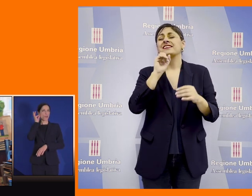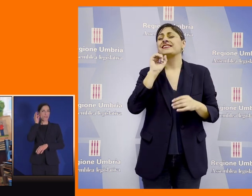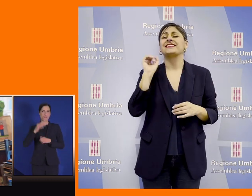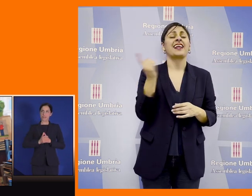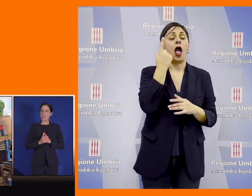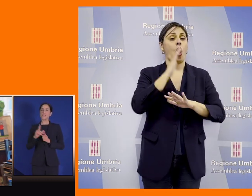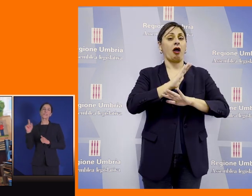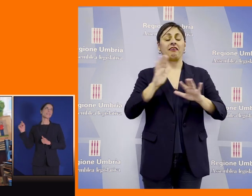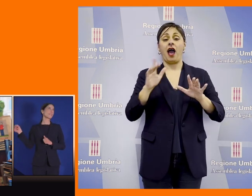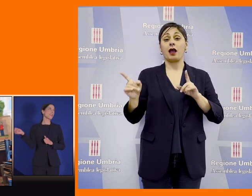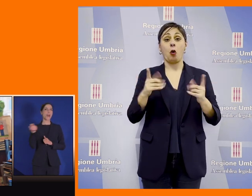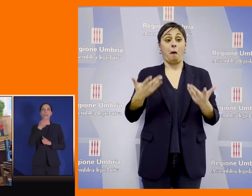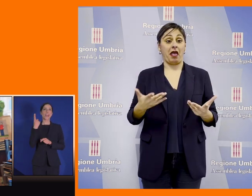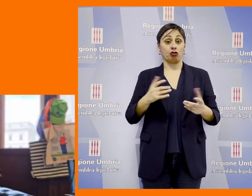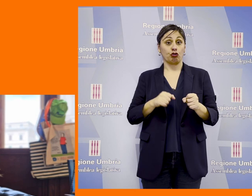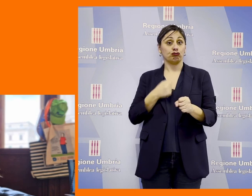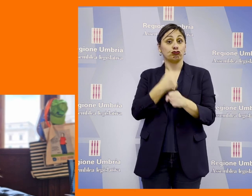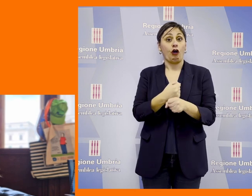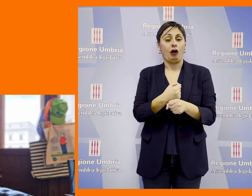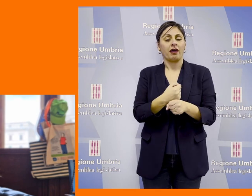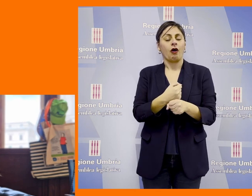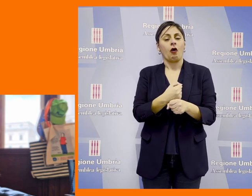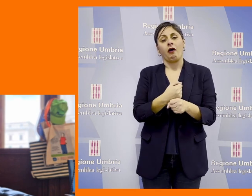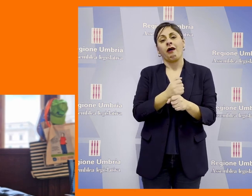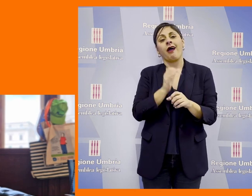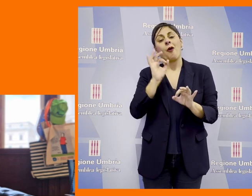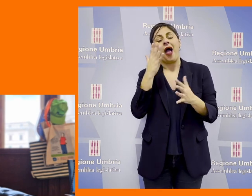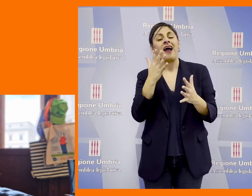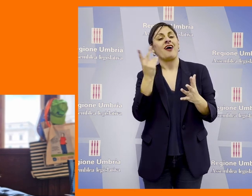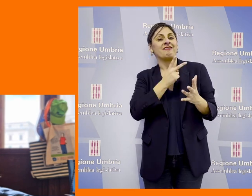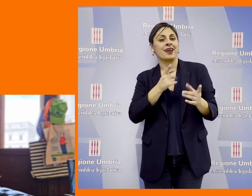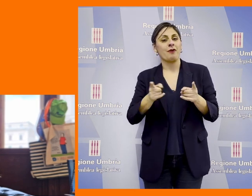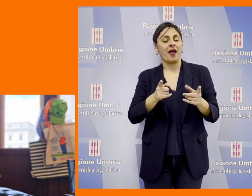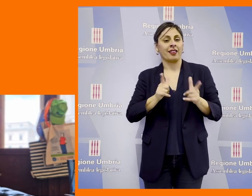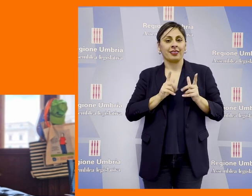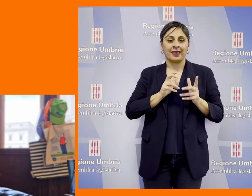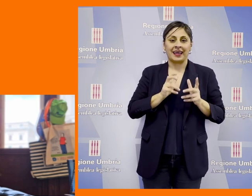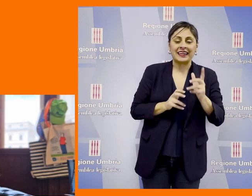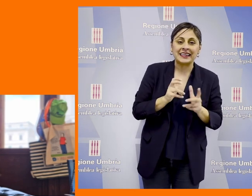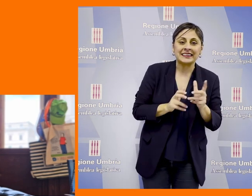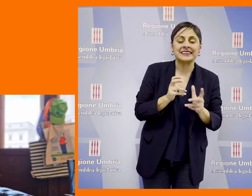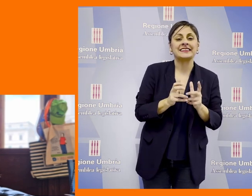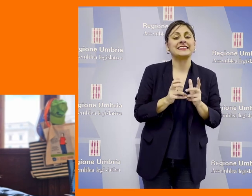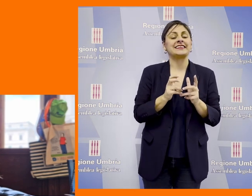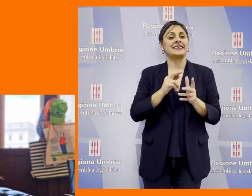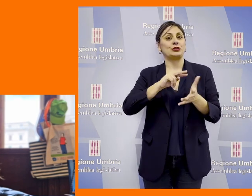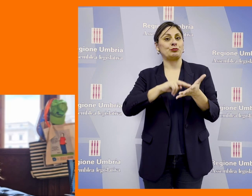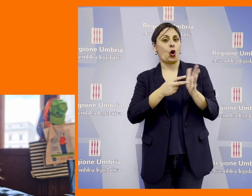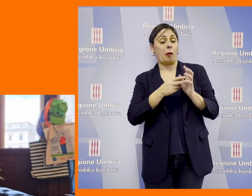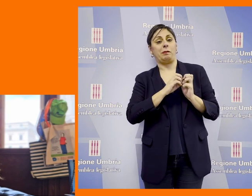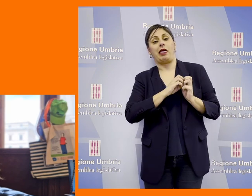straordinaria in questo momento storico che a volte è di crisi di insomma